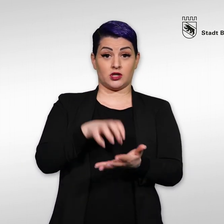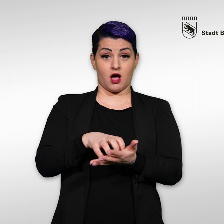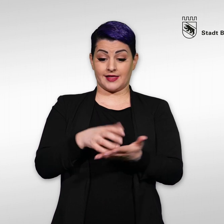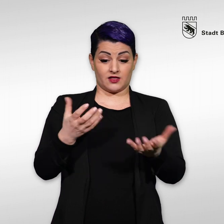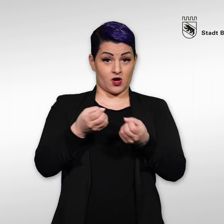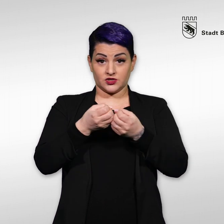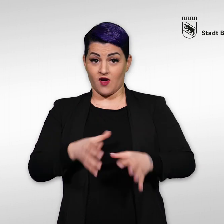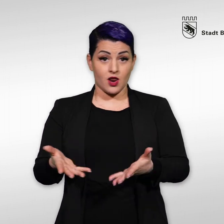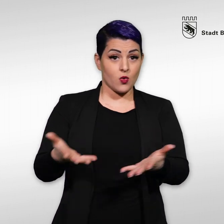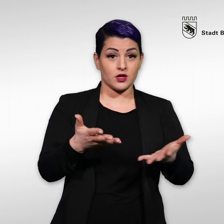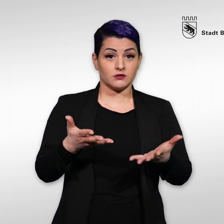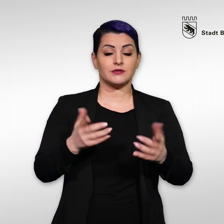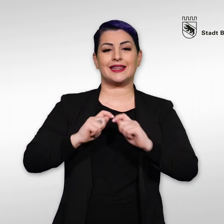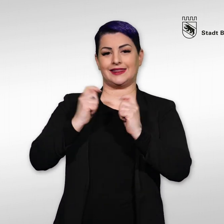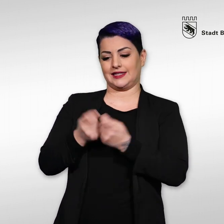Sie haben in der Stadt etwas verloren?